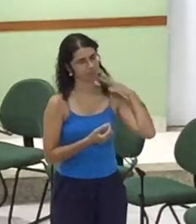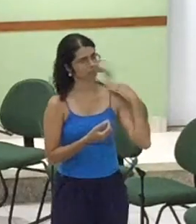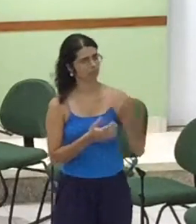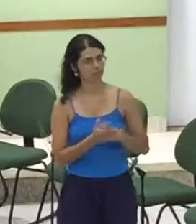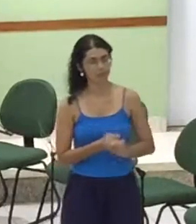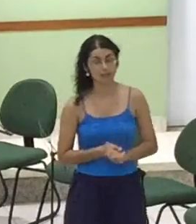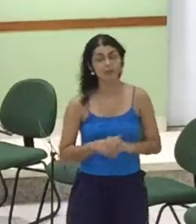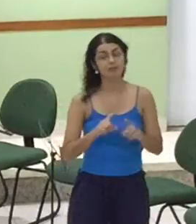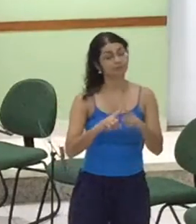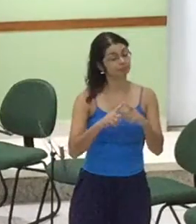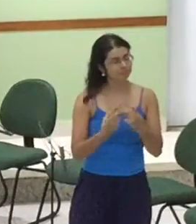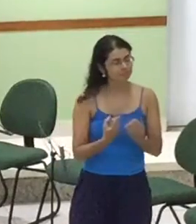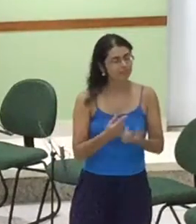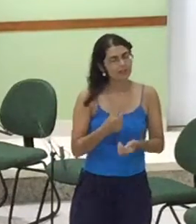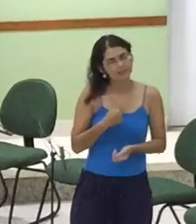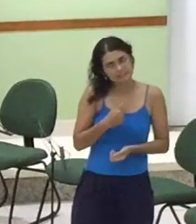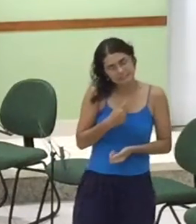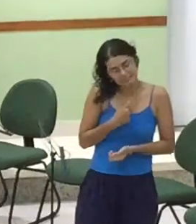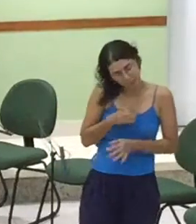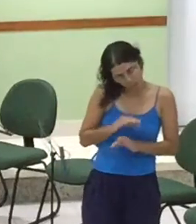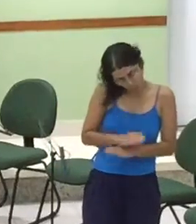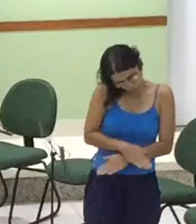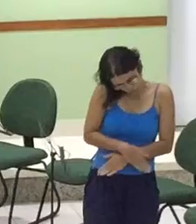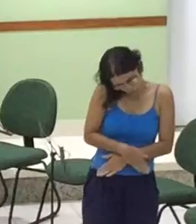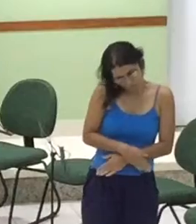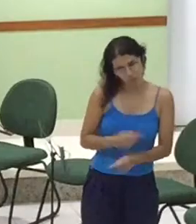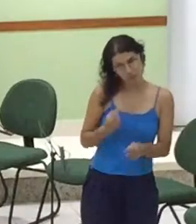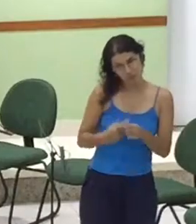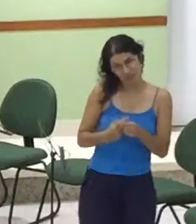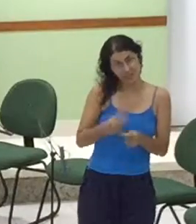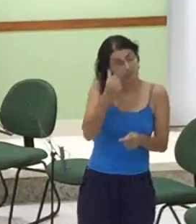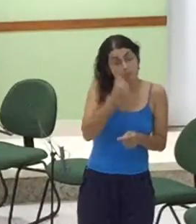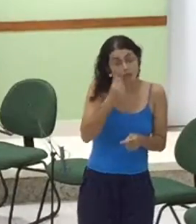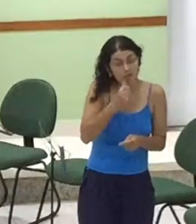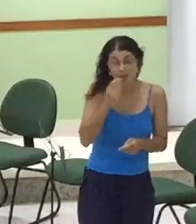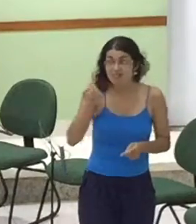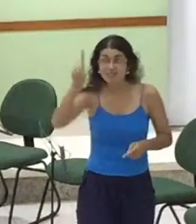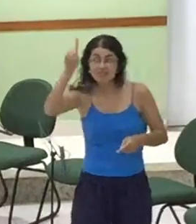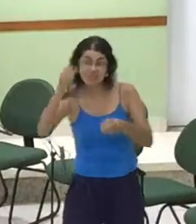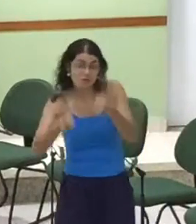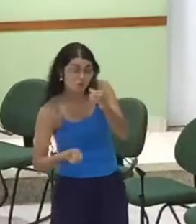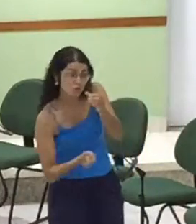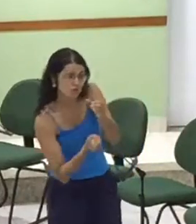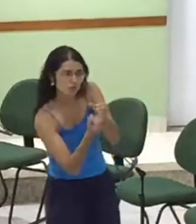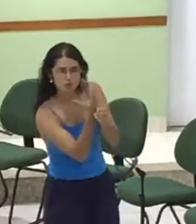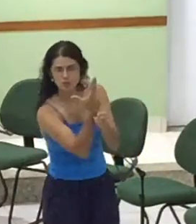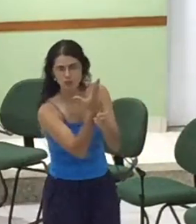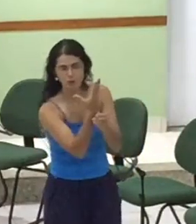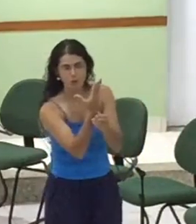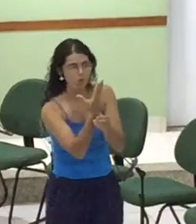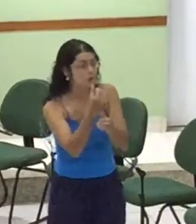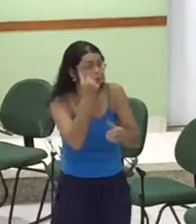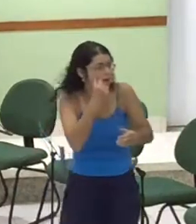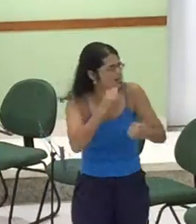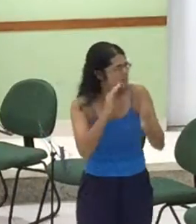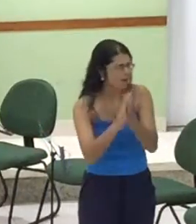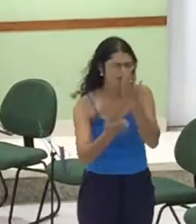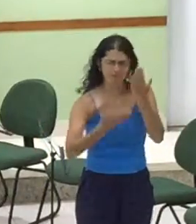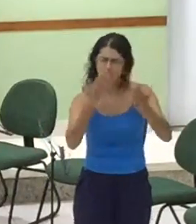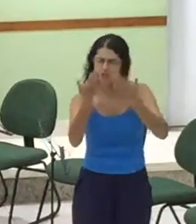maravilhosa Que Deus Criou para nós E nos fez Nossas mães Nossas esposas As esposas e